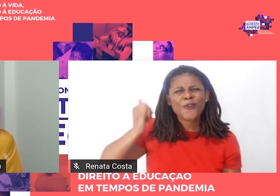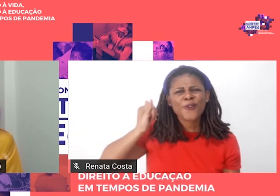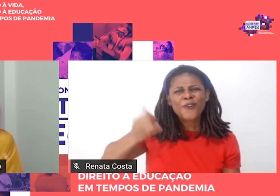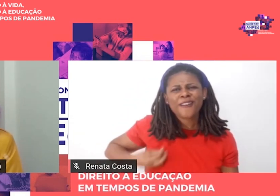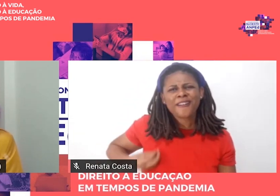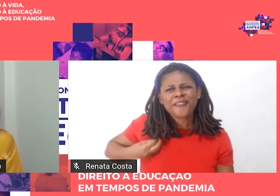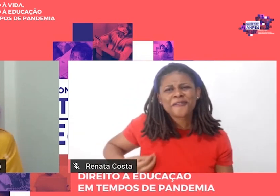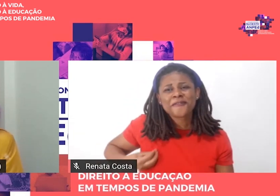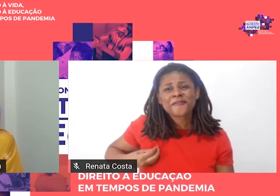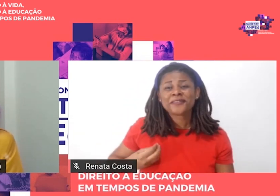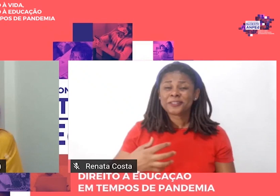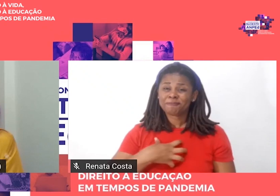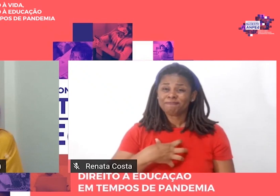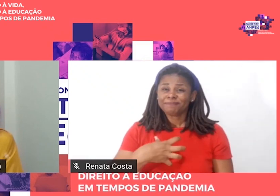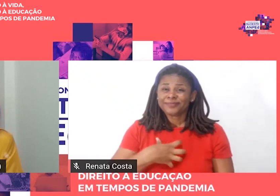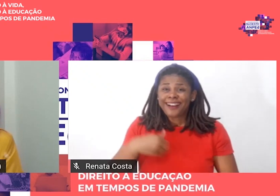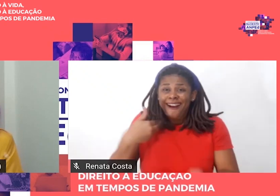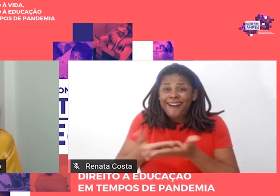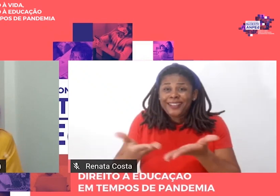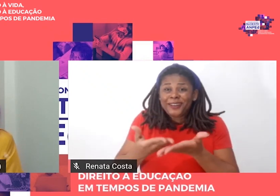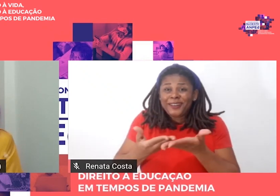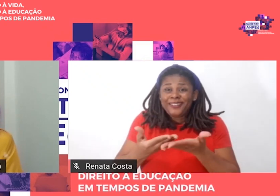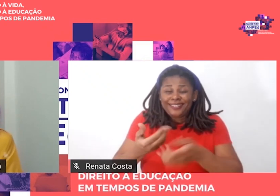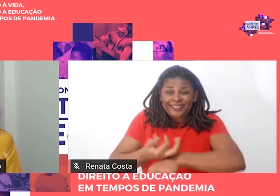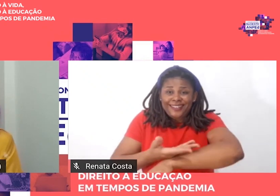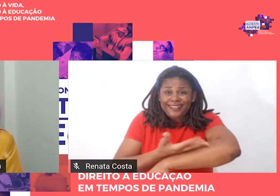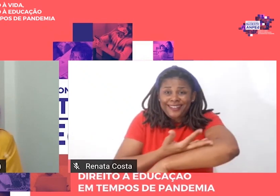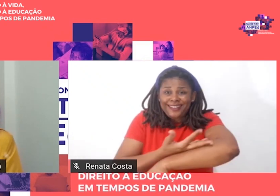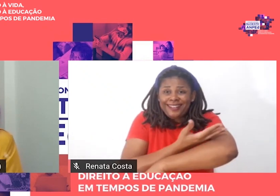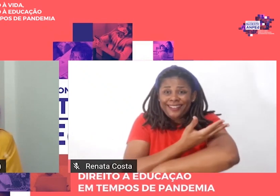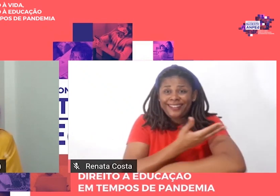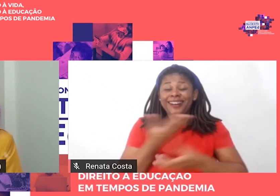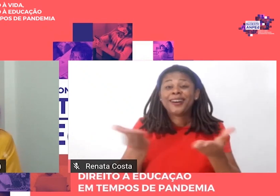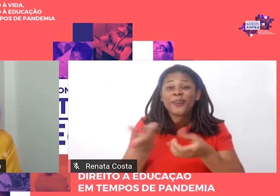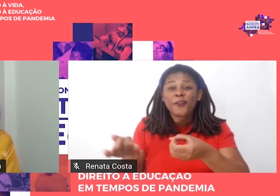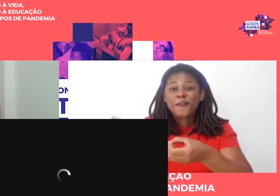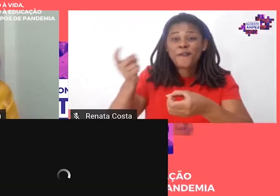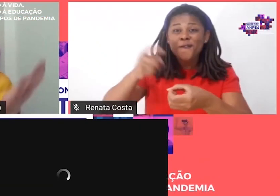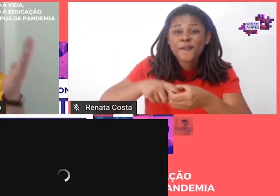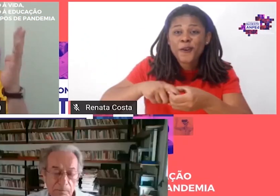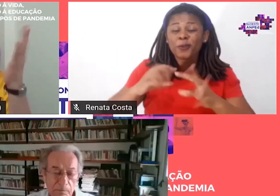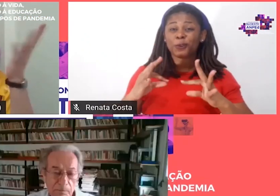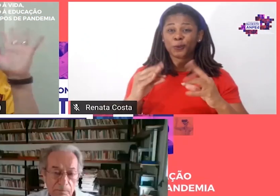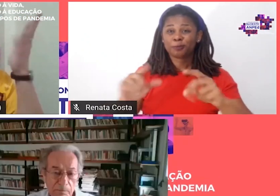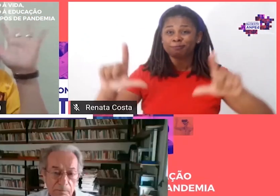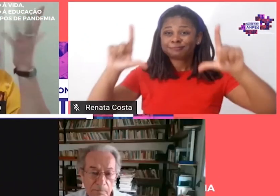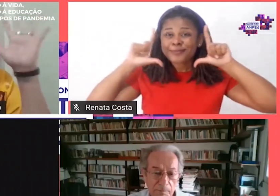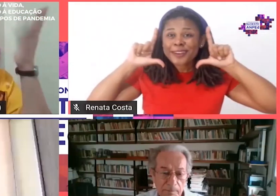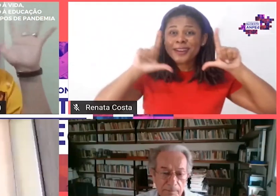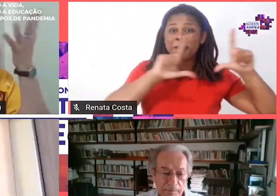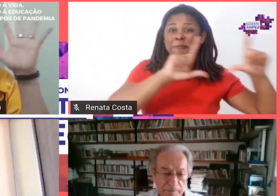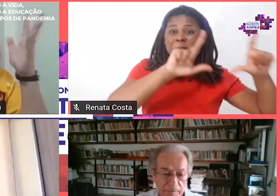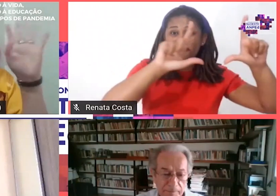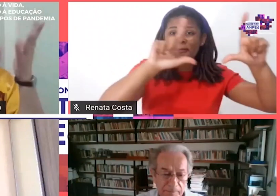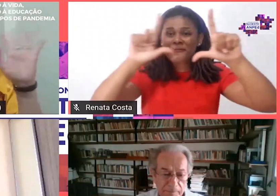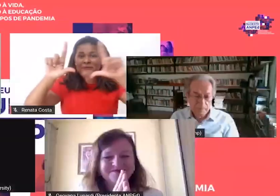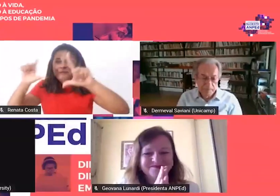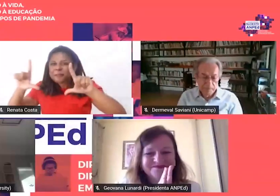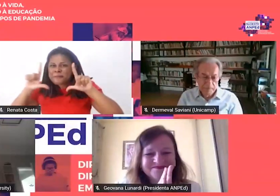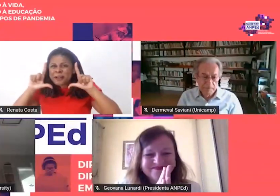emocionada mas queria chamar todo mundo para uma salva de palmas aqui vamos botar todo mundo aqui para a gente